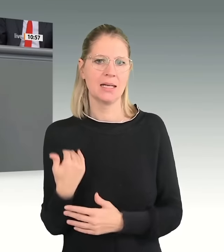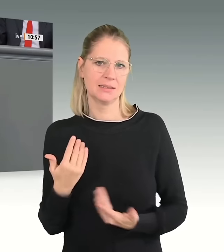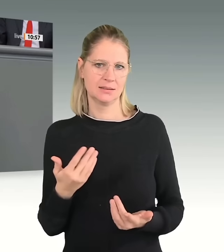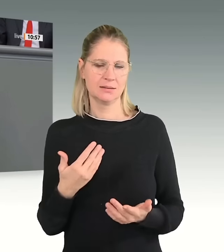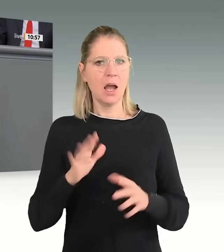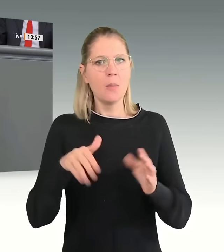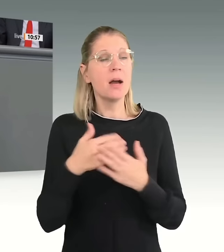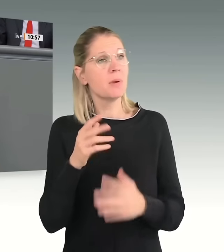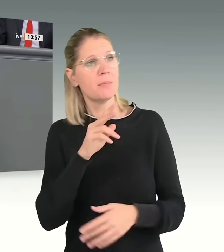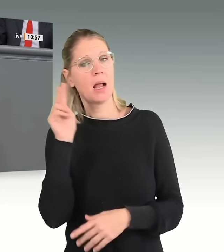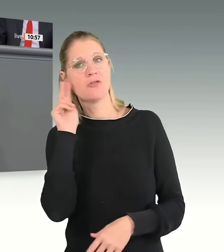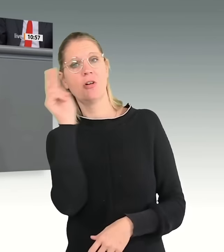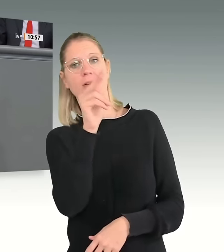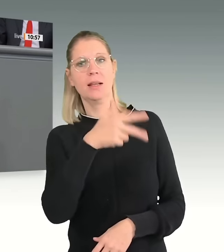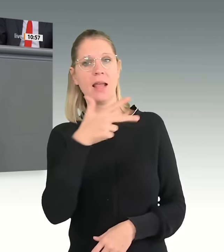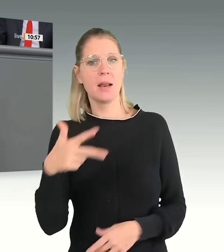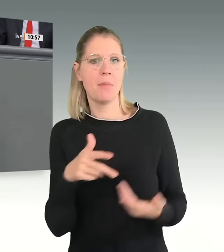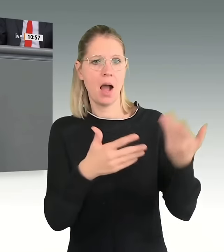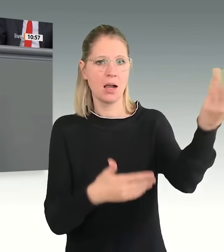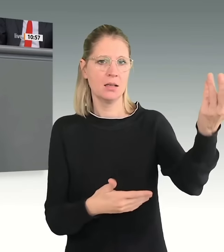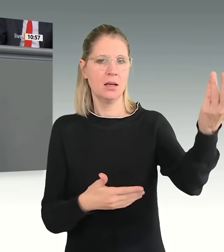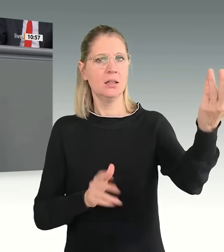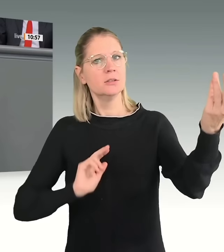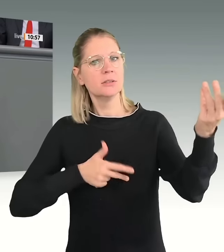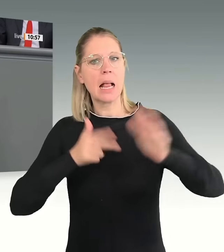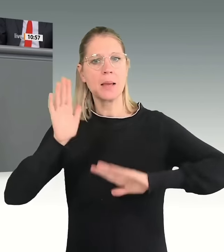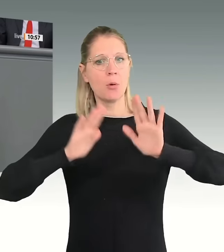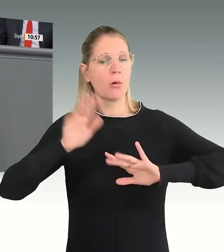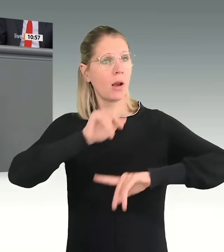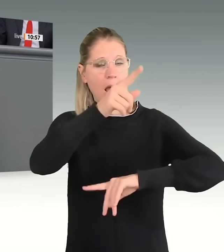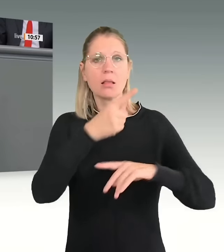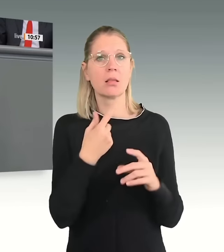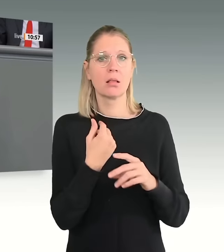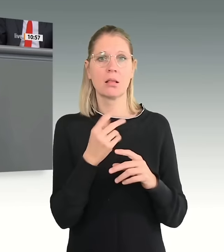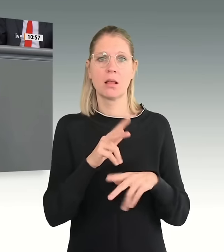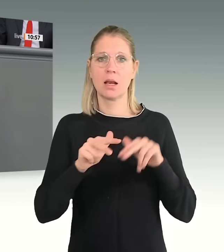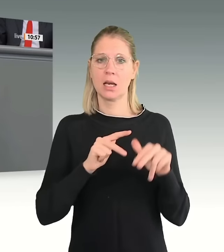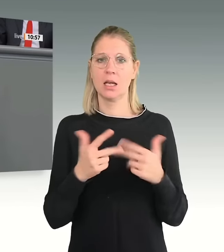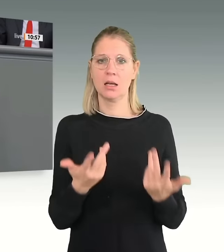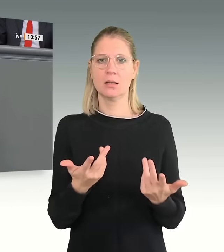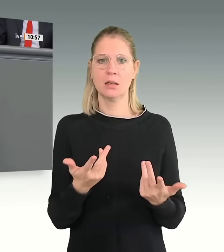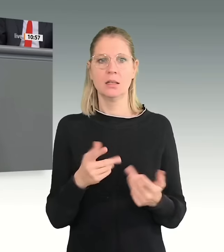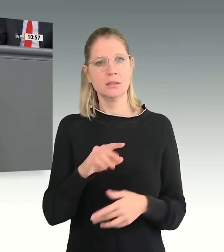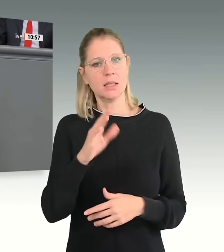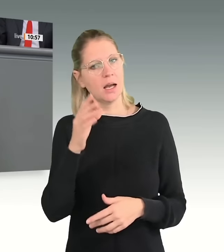gelingen kann, und Ihre Asyl- und Migrationspolitik an unsere Zeit angepasst haben. Dort gab es im